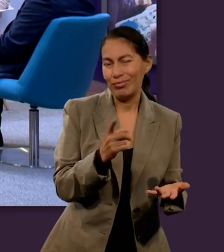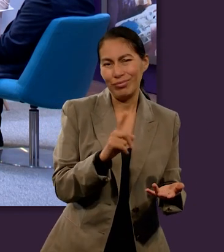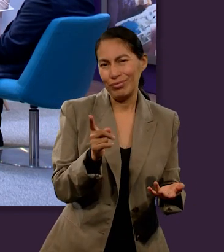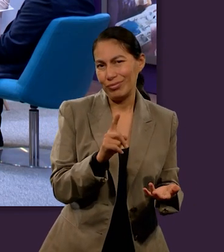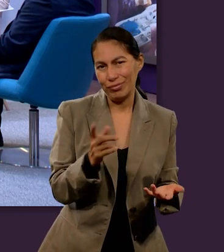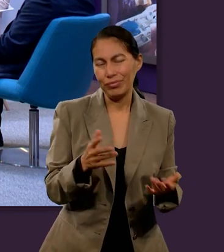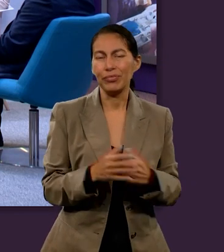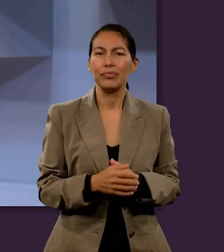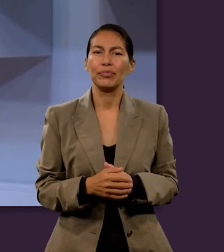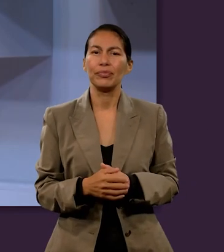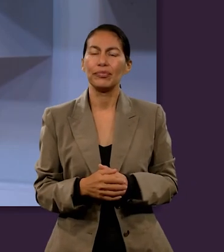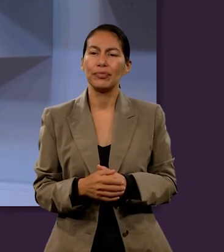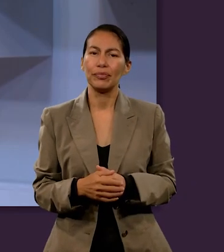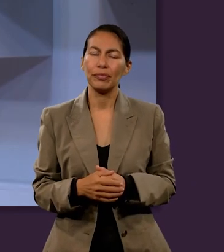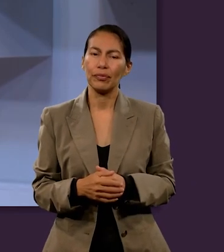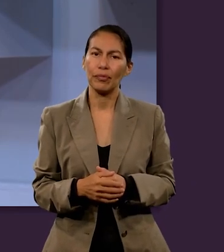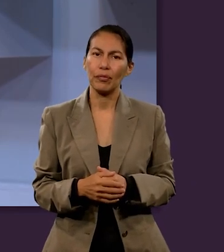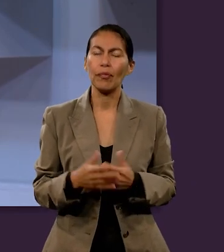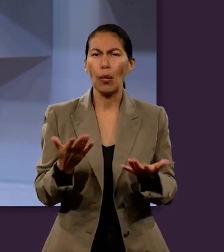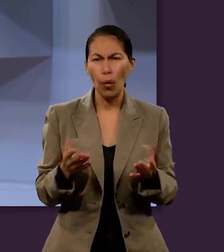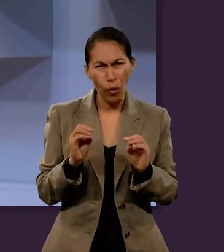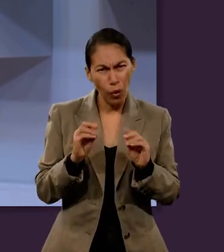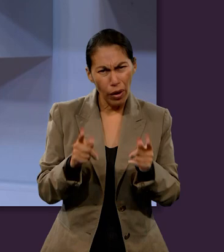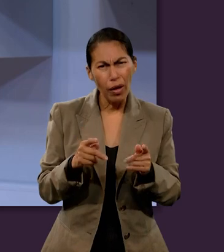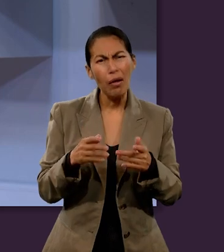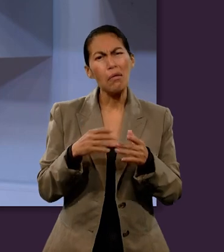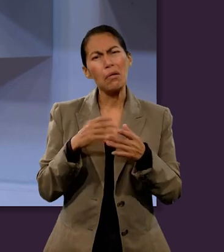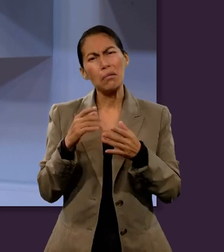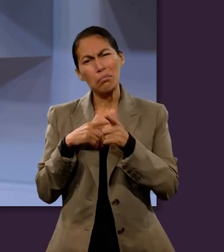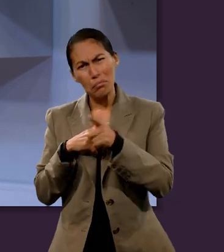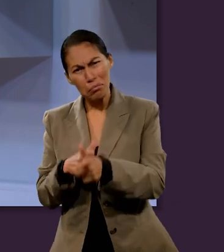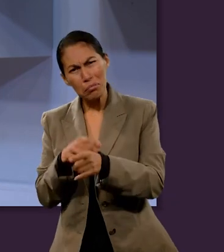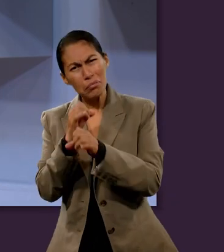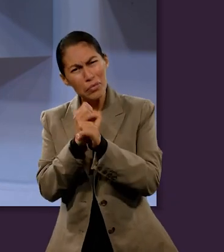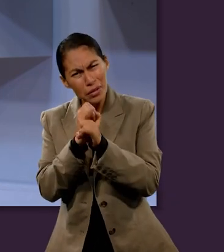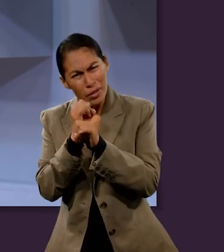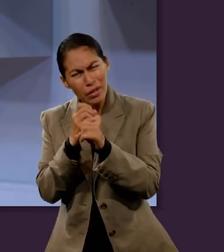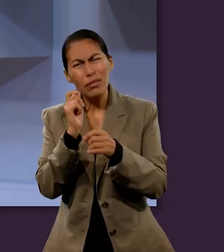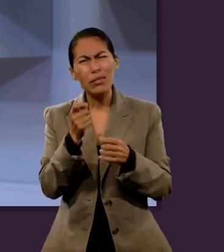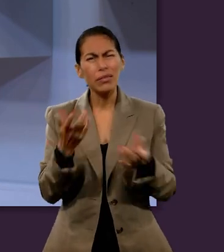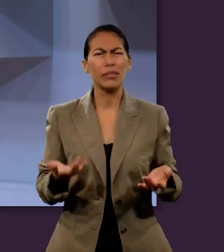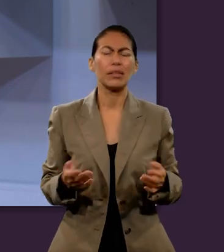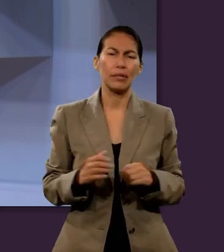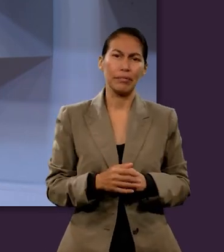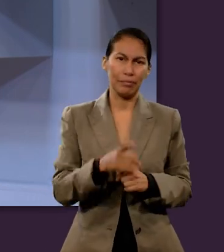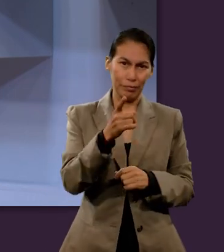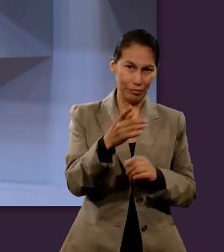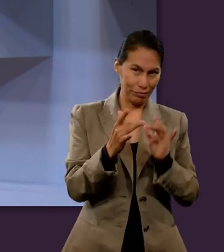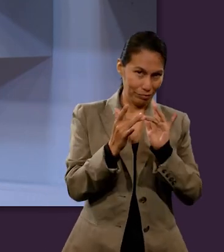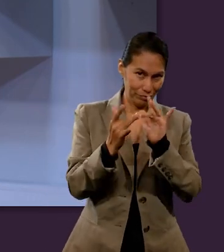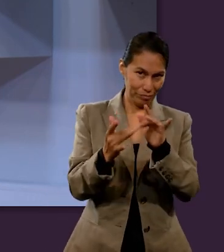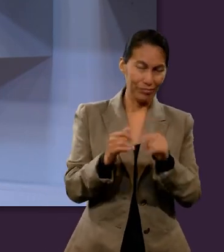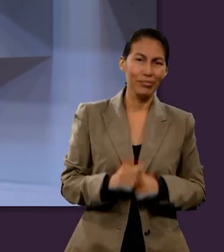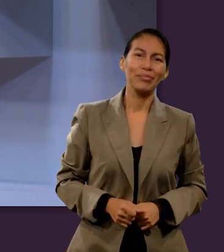Así que vamos a seguir indagando acerca de estas preguntas que surgen al estudiar el tema. Quédate con nosotros.